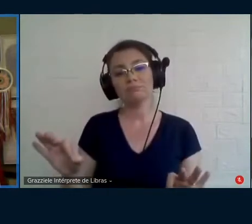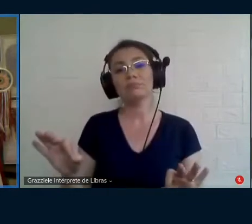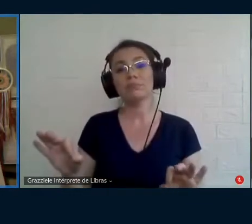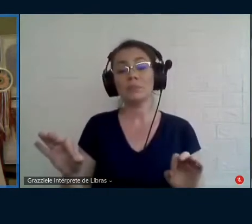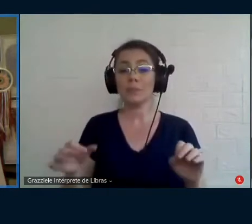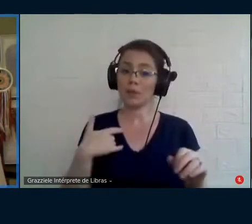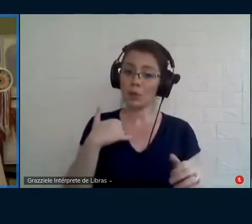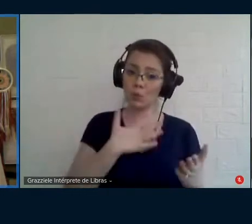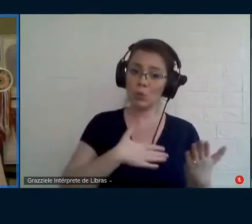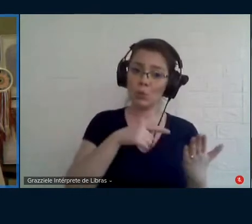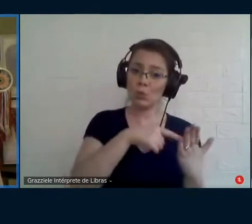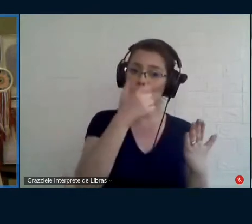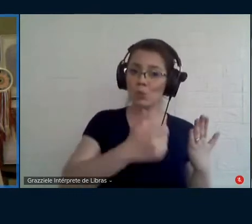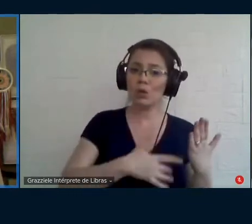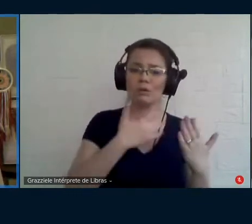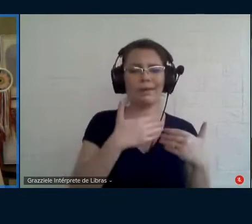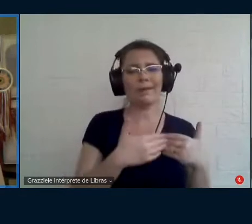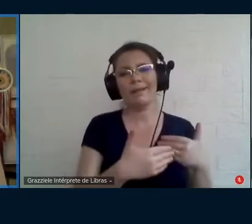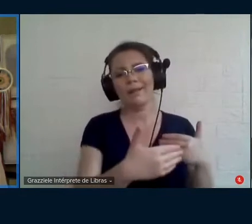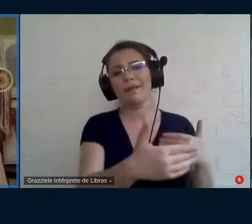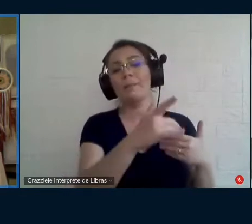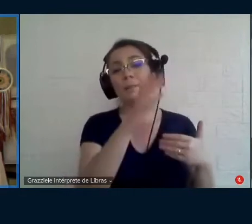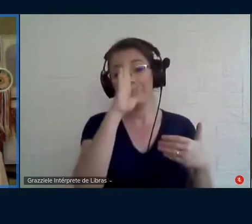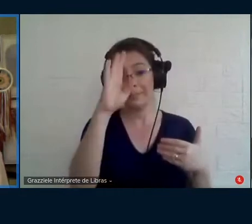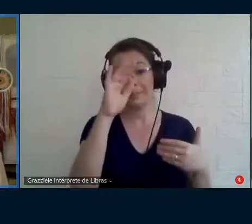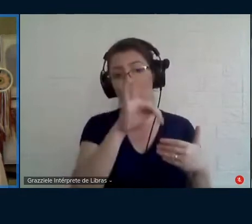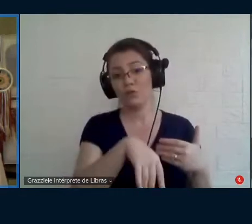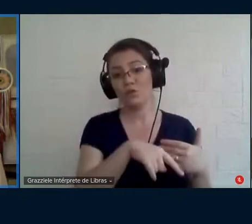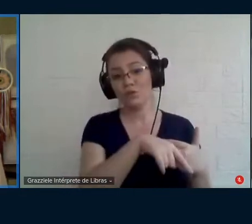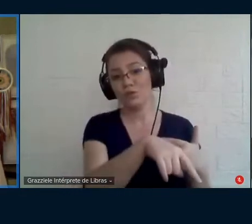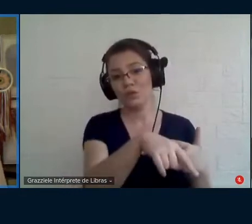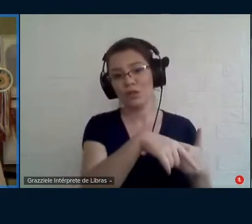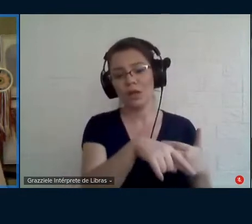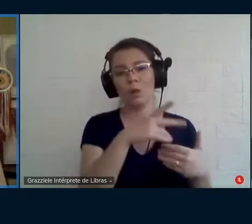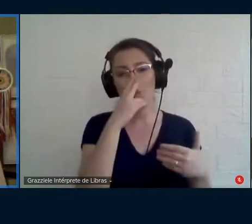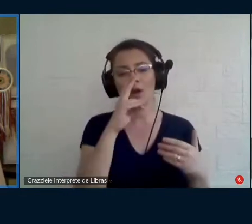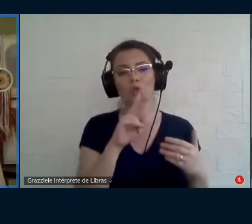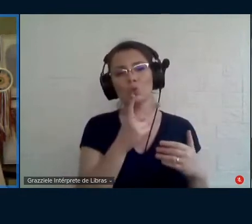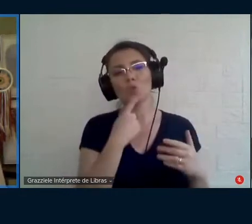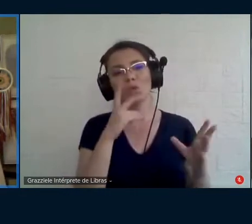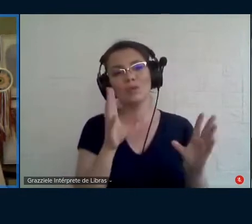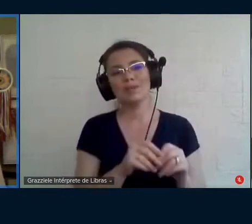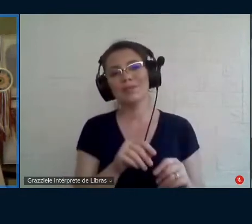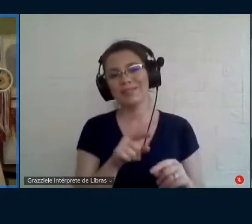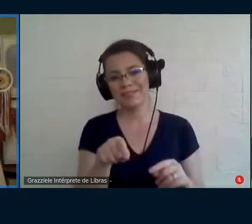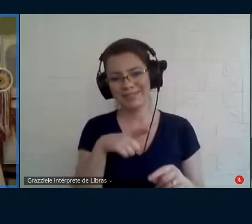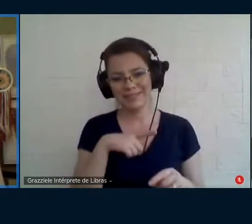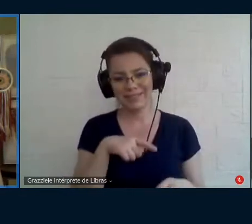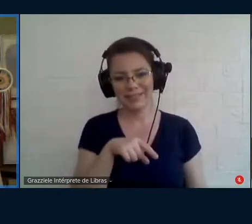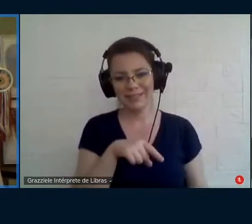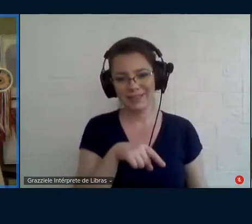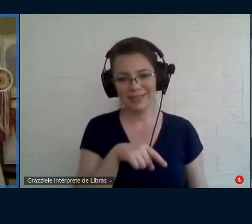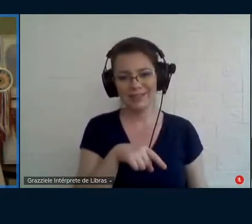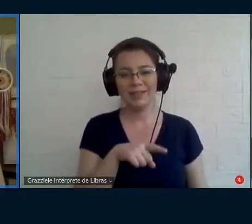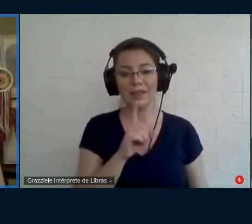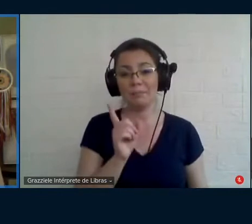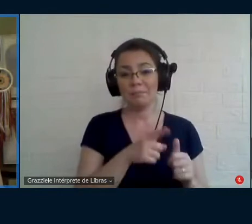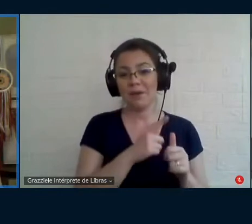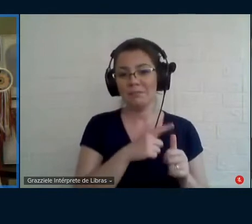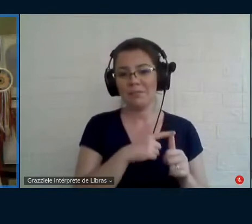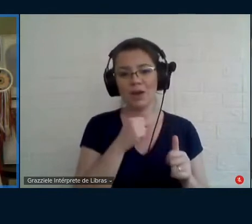ao longo da análise especialmente lá no final acho que a sua dupla conclusão ela tem isso também uma primeira